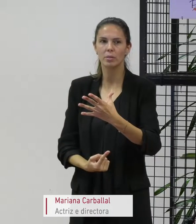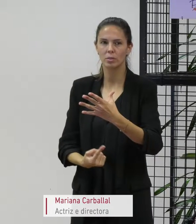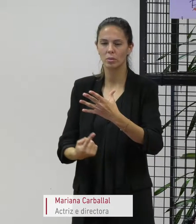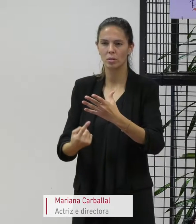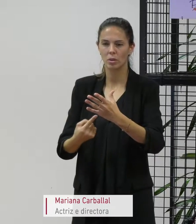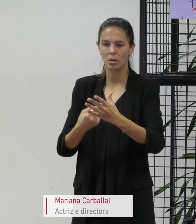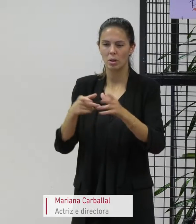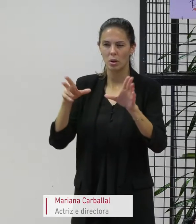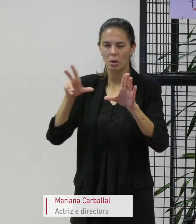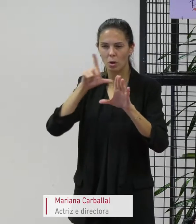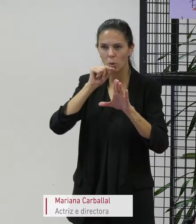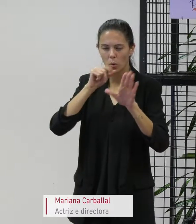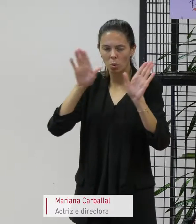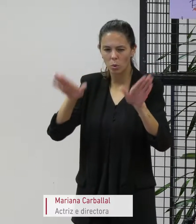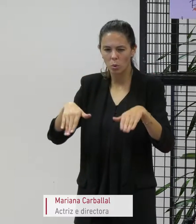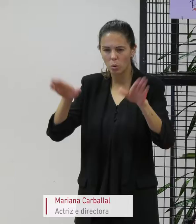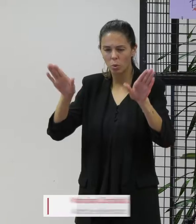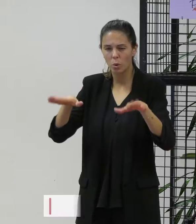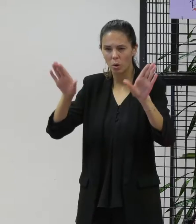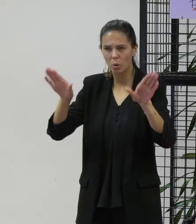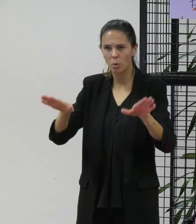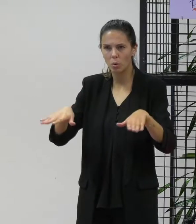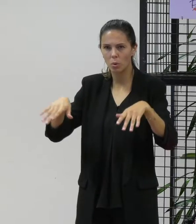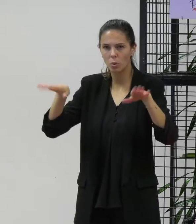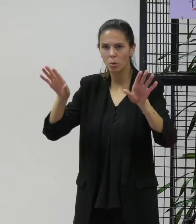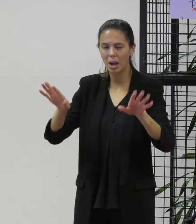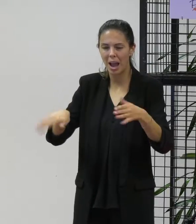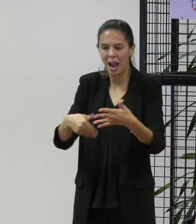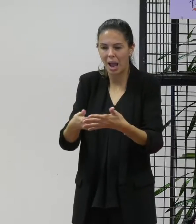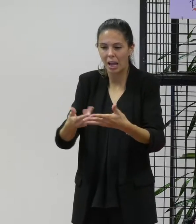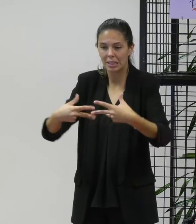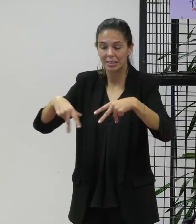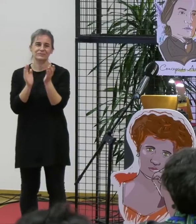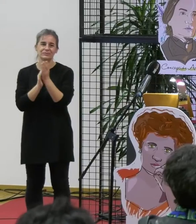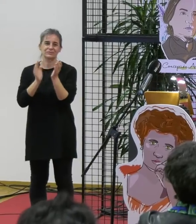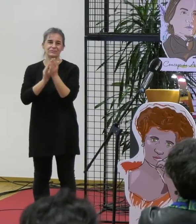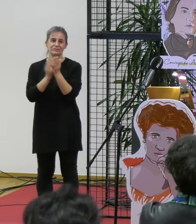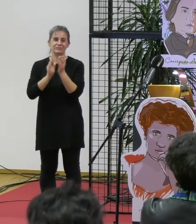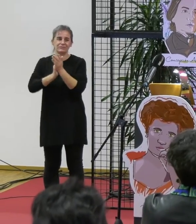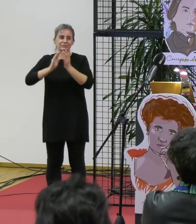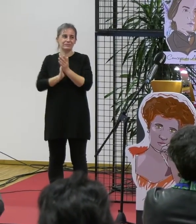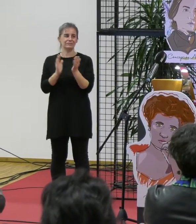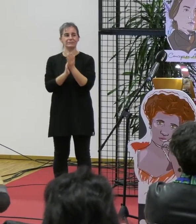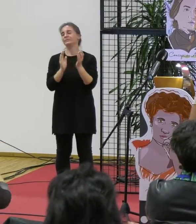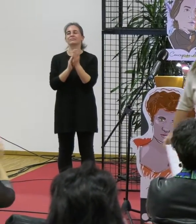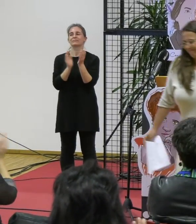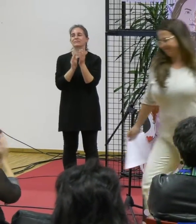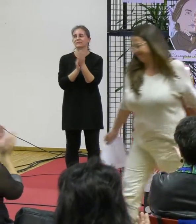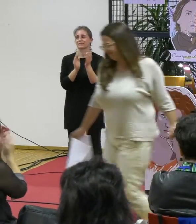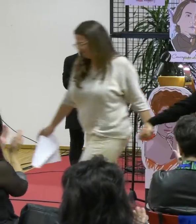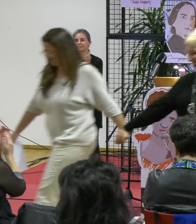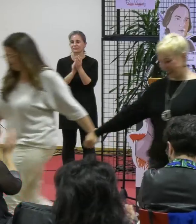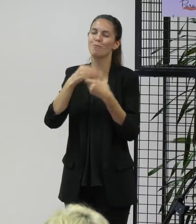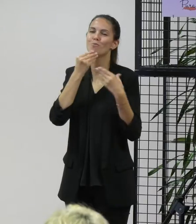Desacelerou o seu bater de asa ata o ralentí Despois frearon o bó E caeron Estou